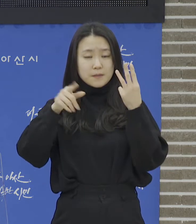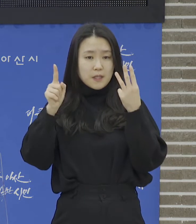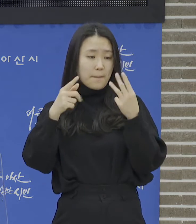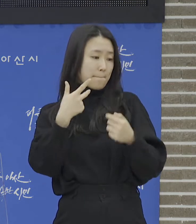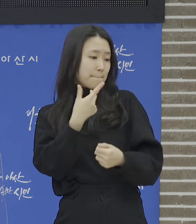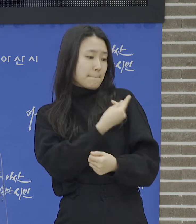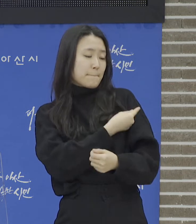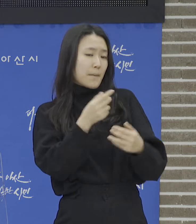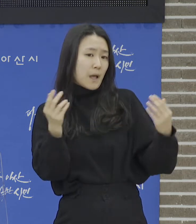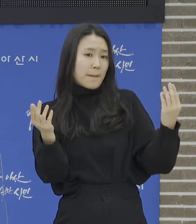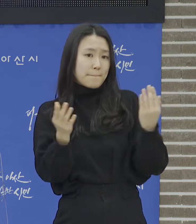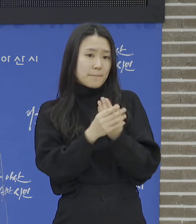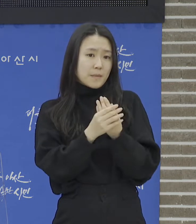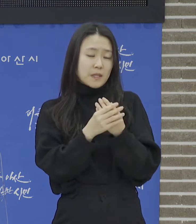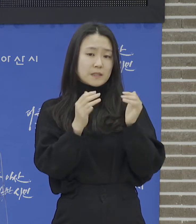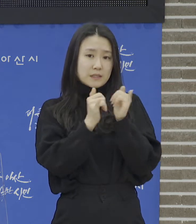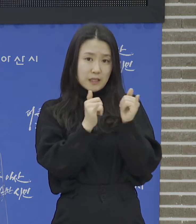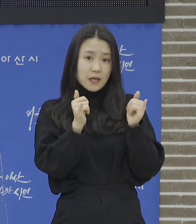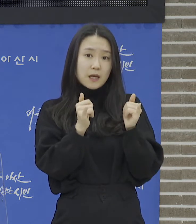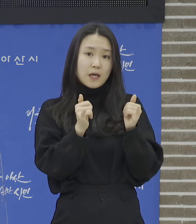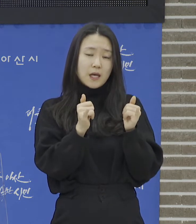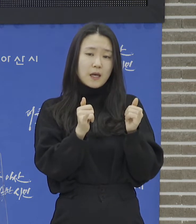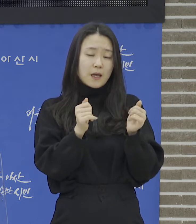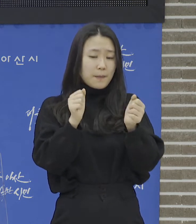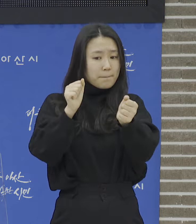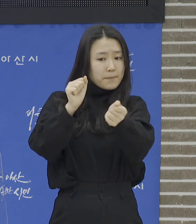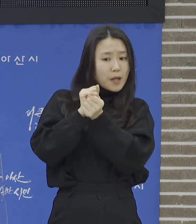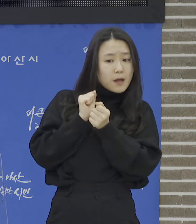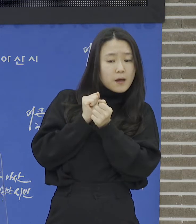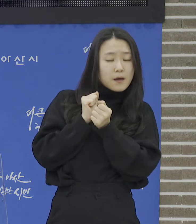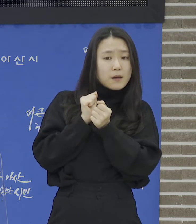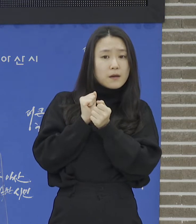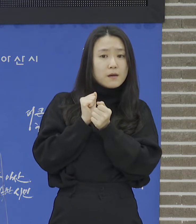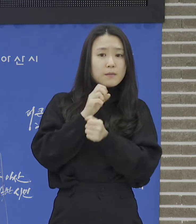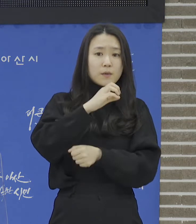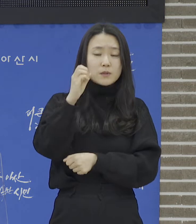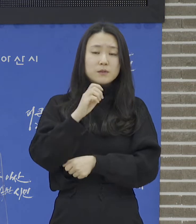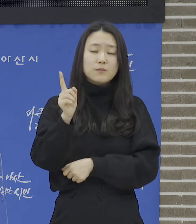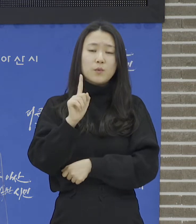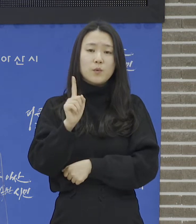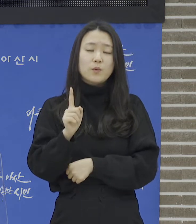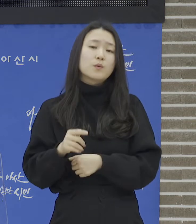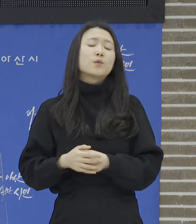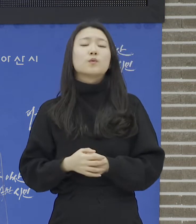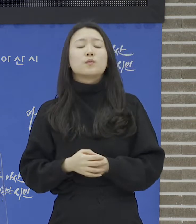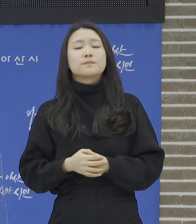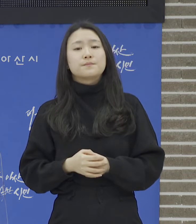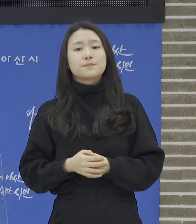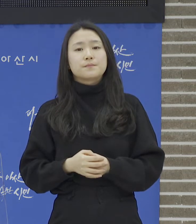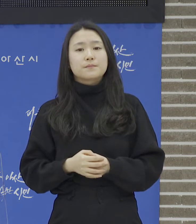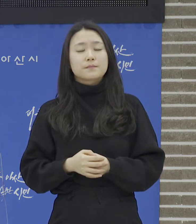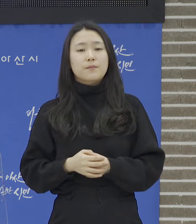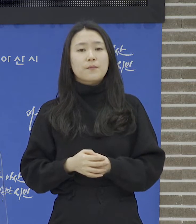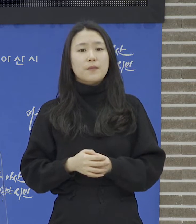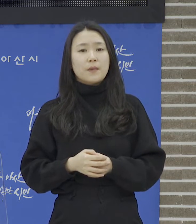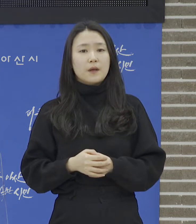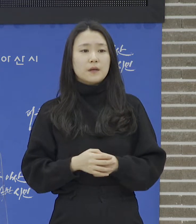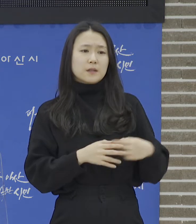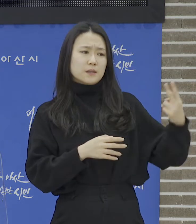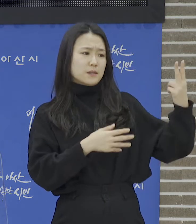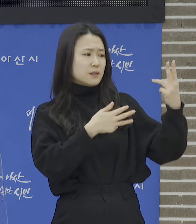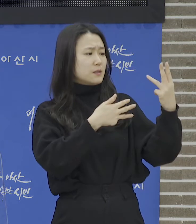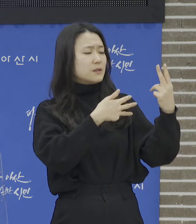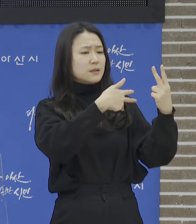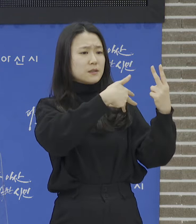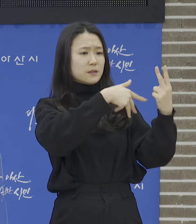확진자 비율은 0.04%로 3차 접종 환자의 확진 비율은 2차 접종자 대비